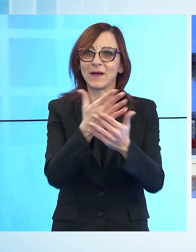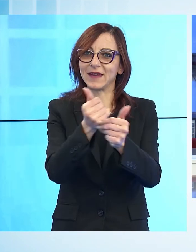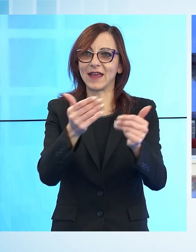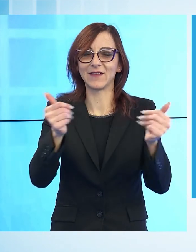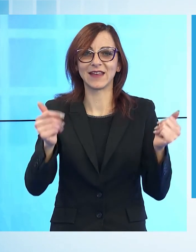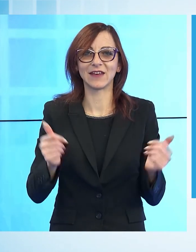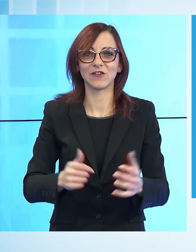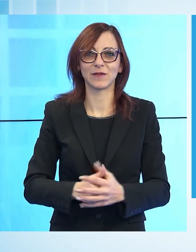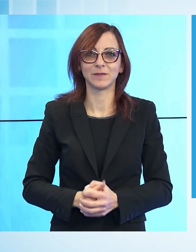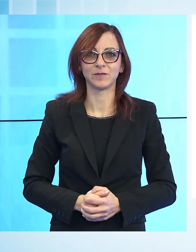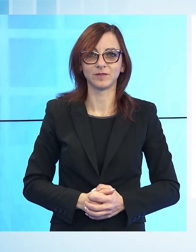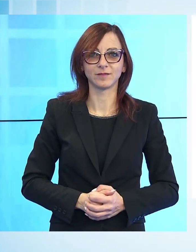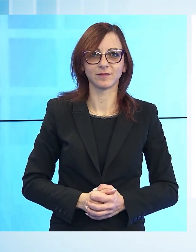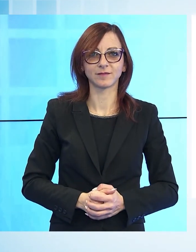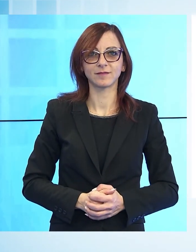sport.